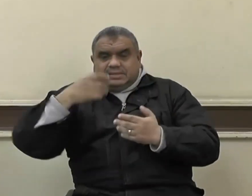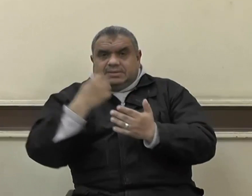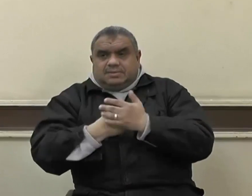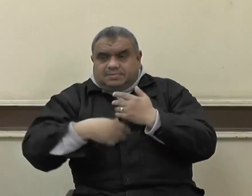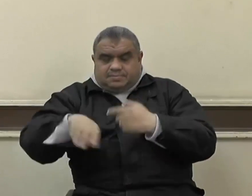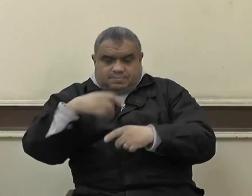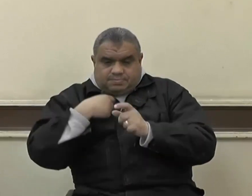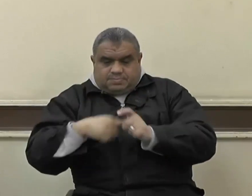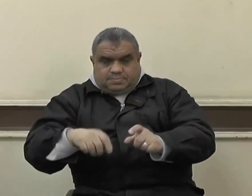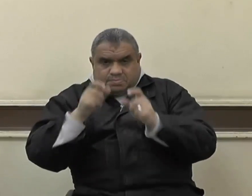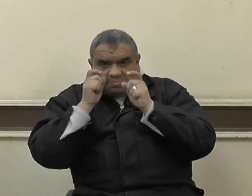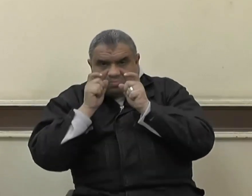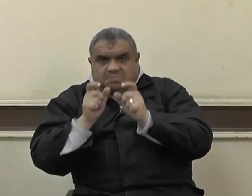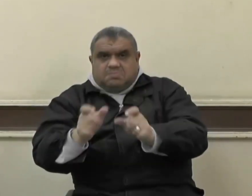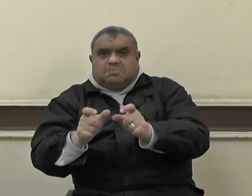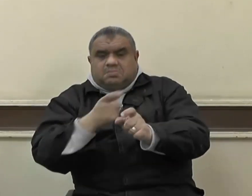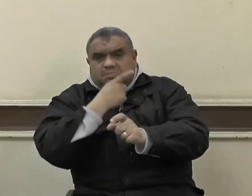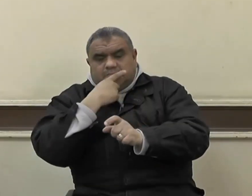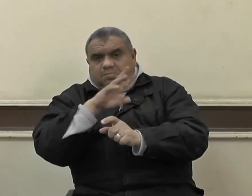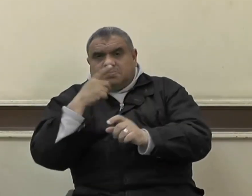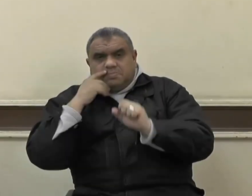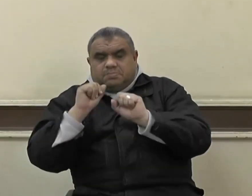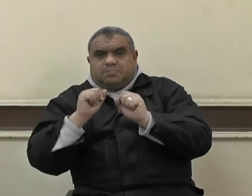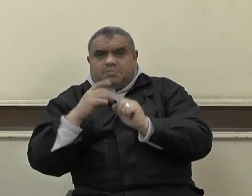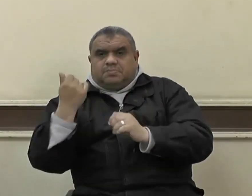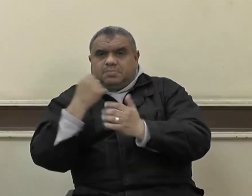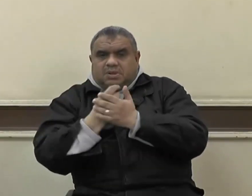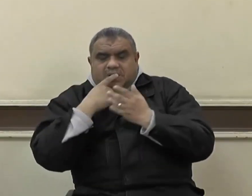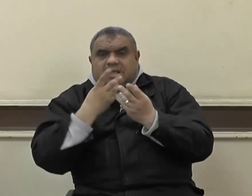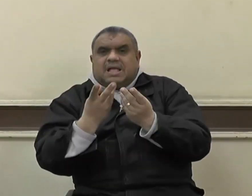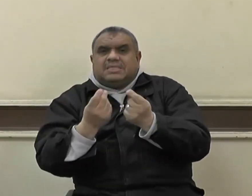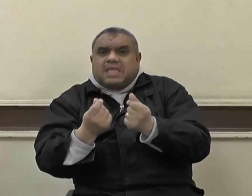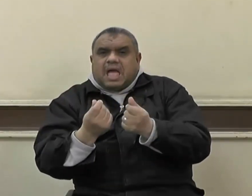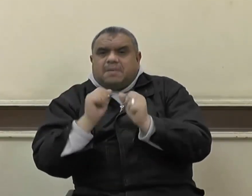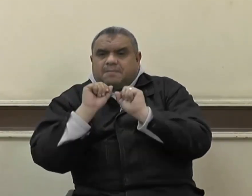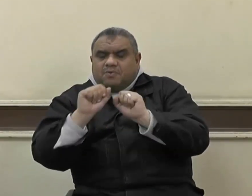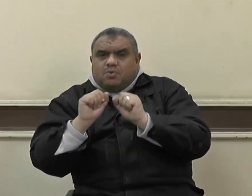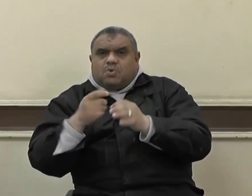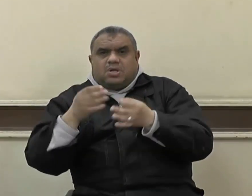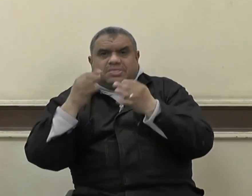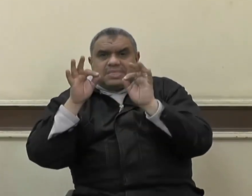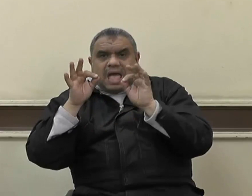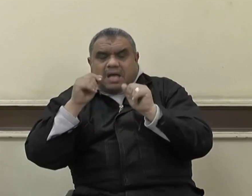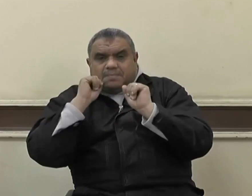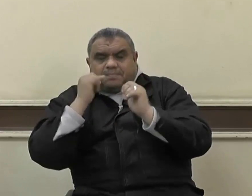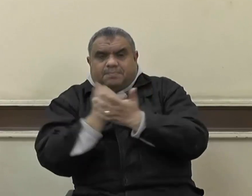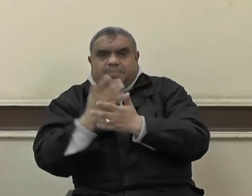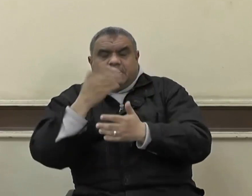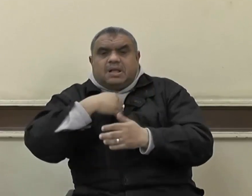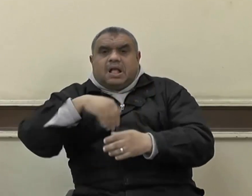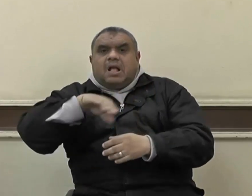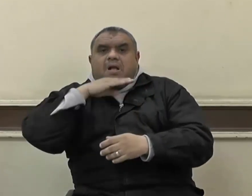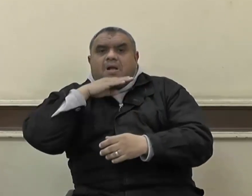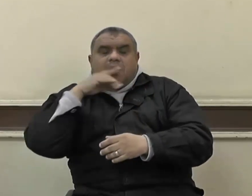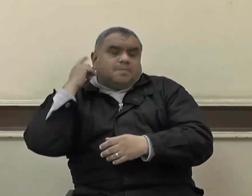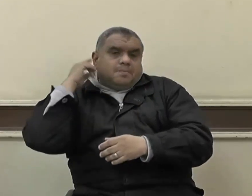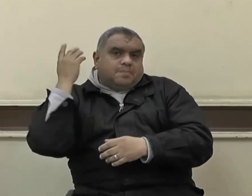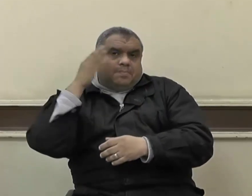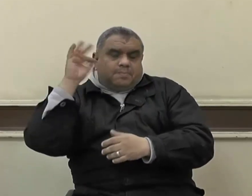مصلحة الجماعة على مصلحة الدولة فهذه الكيانات وتلك الجماعات خطر داهم على